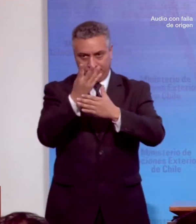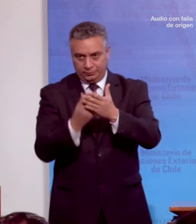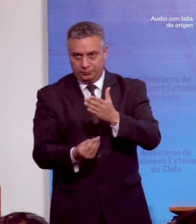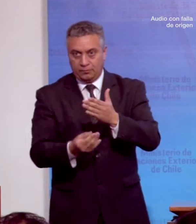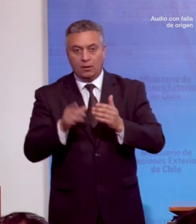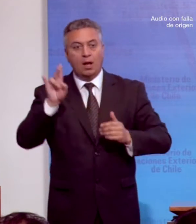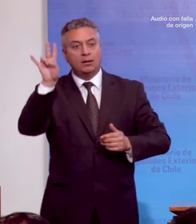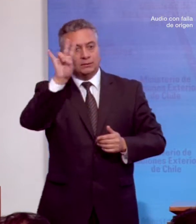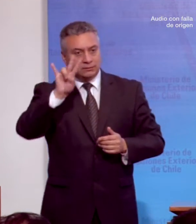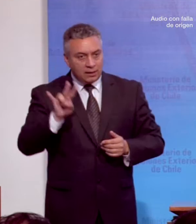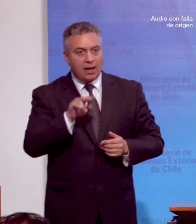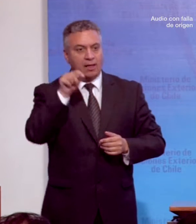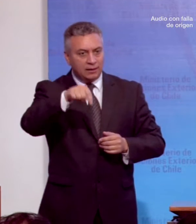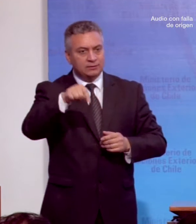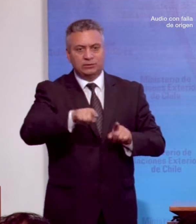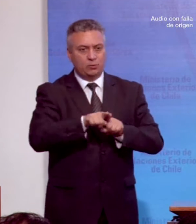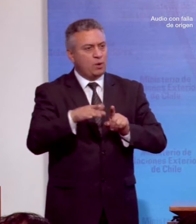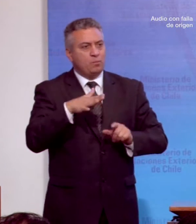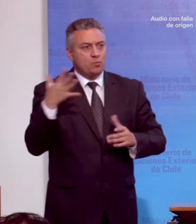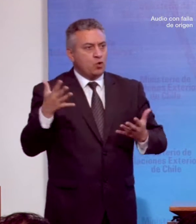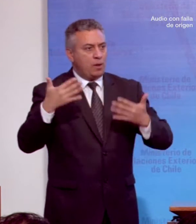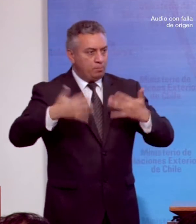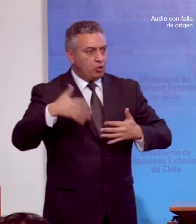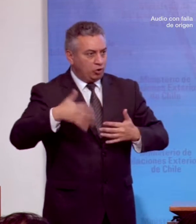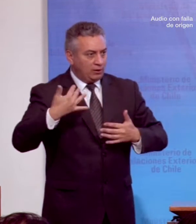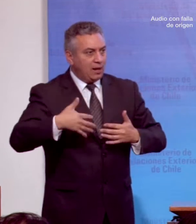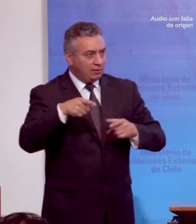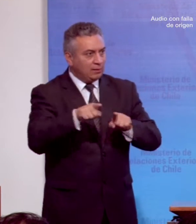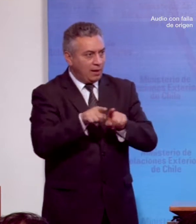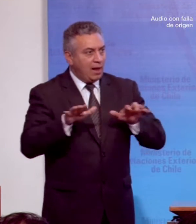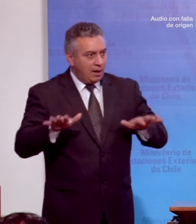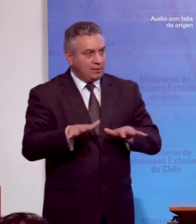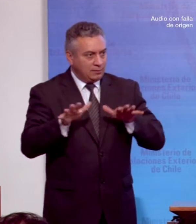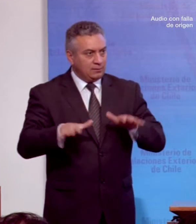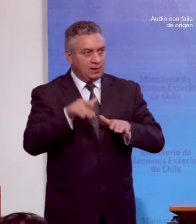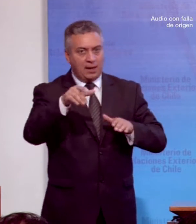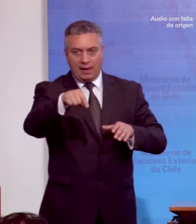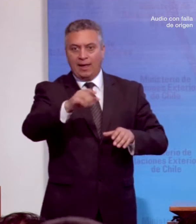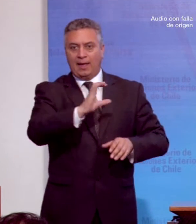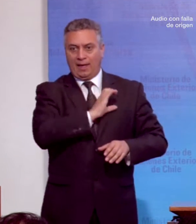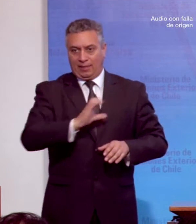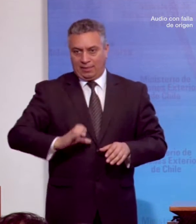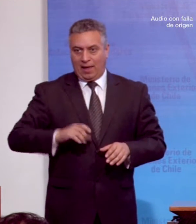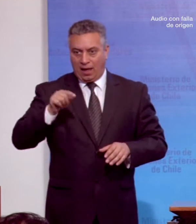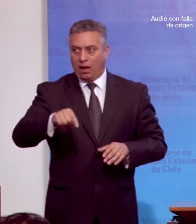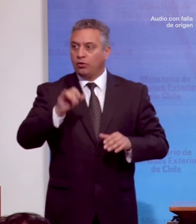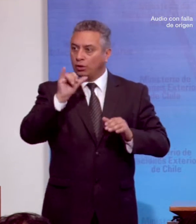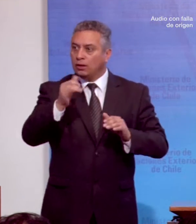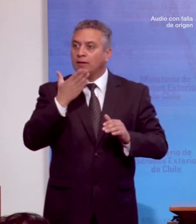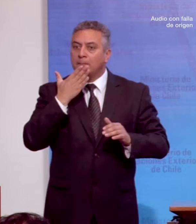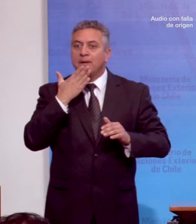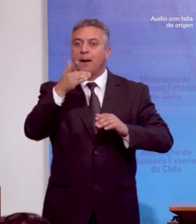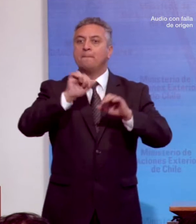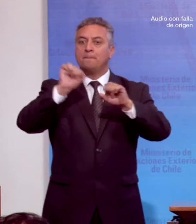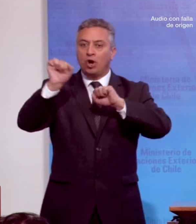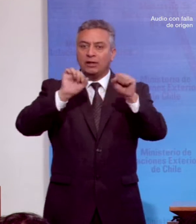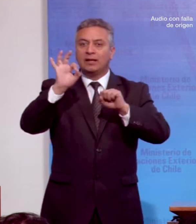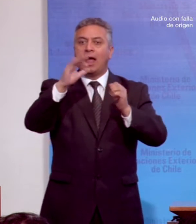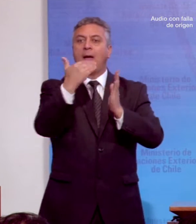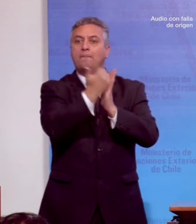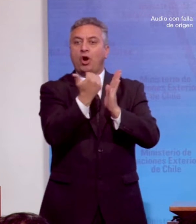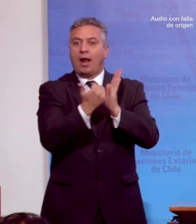sido una institución clave para impulsar la coordinación del accionar del Estado en estas materias y para la ejecución de políticas y programas